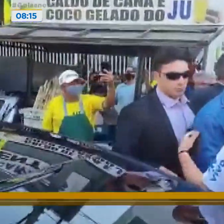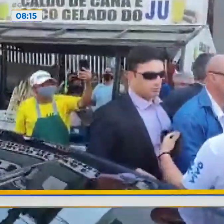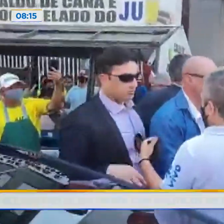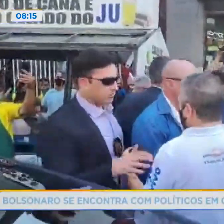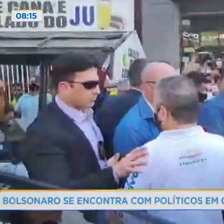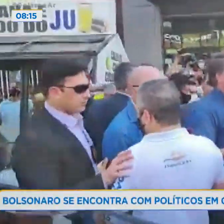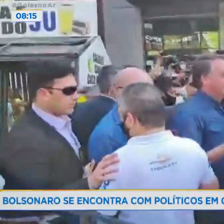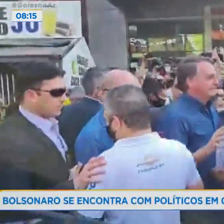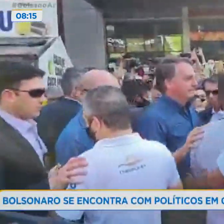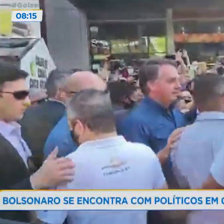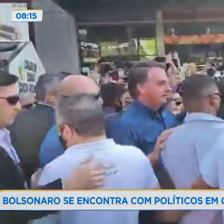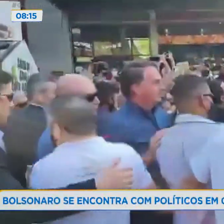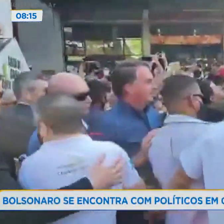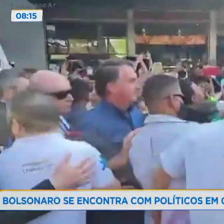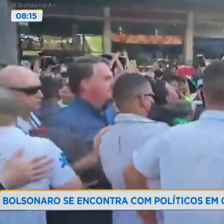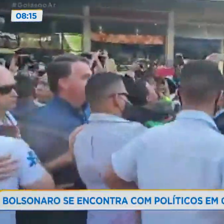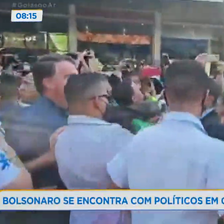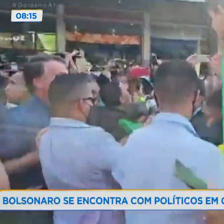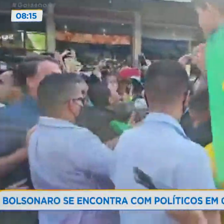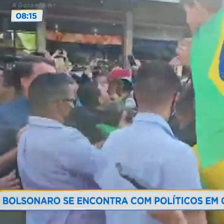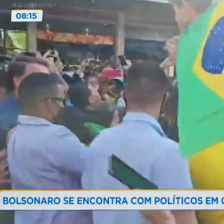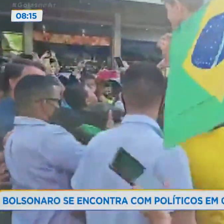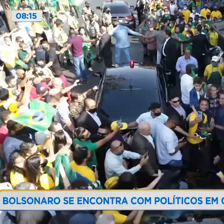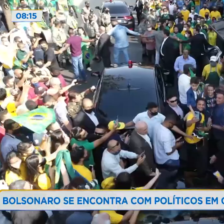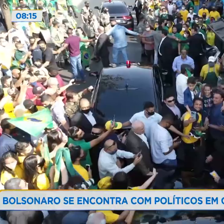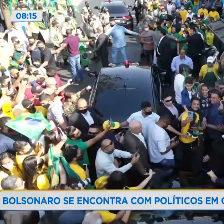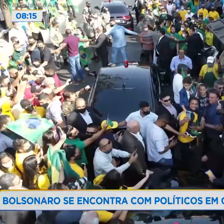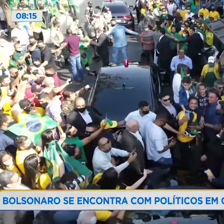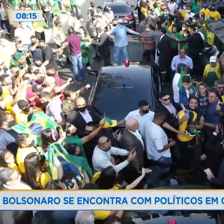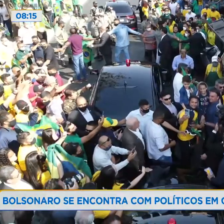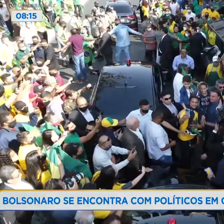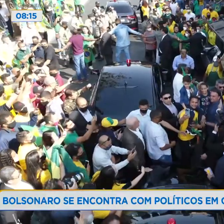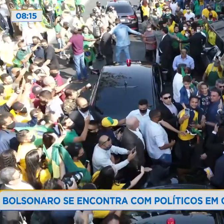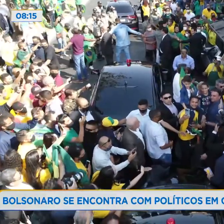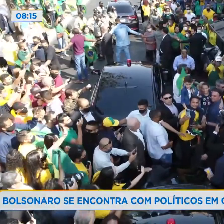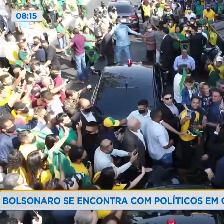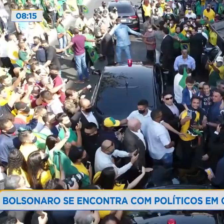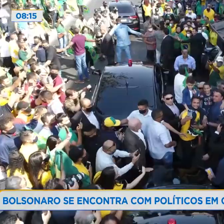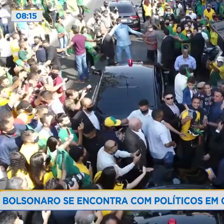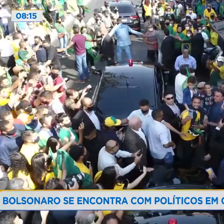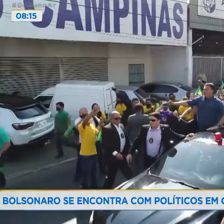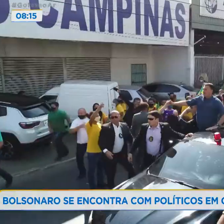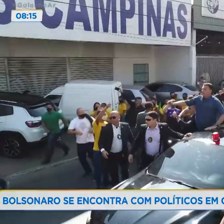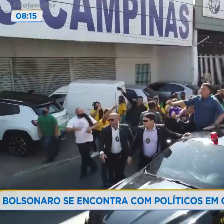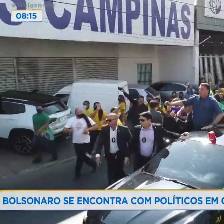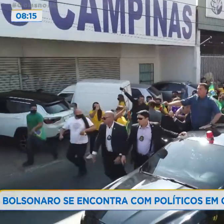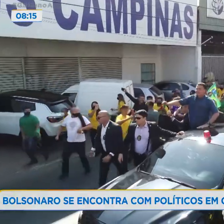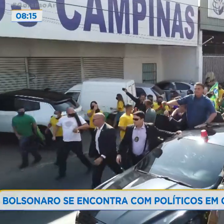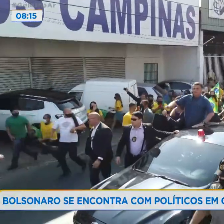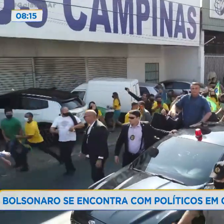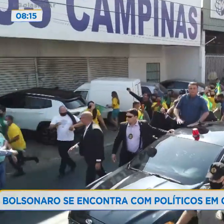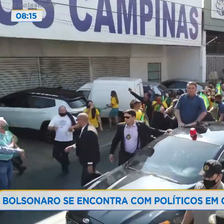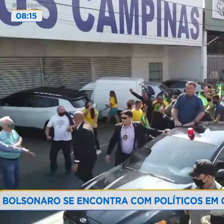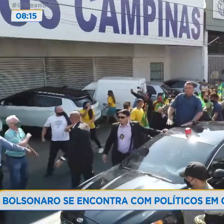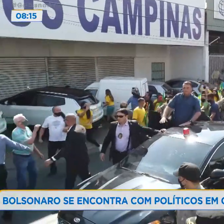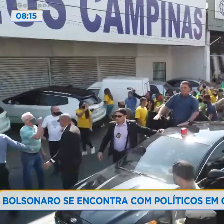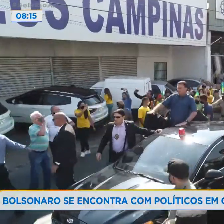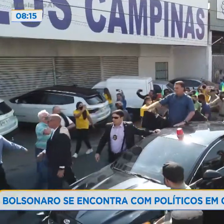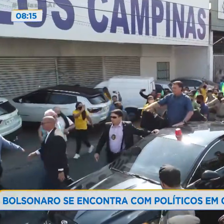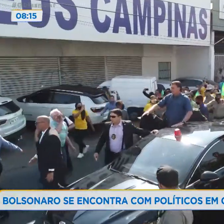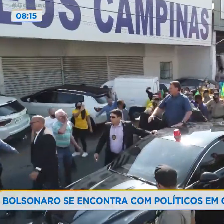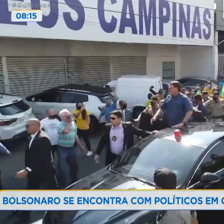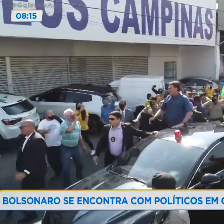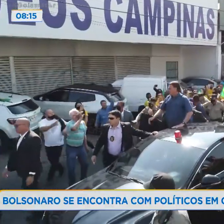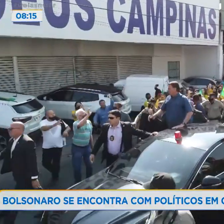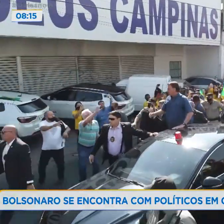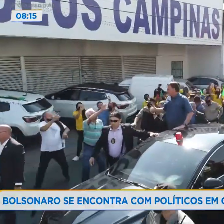Cercado por apoiadores, Jair Bolsonaro tirou fotos com crianças e famílias durante o trajeto de carro na